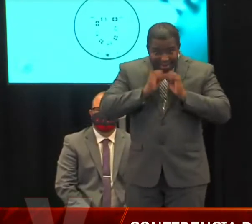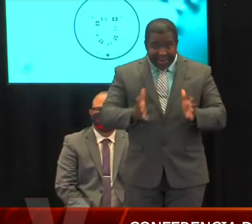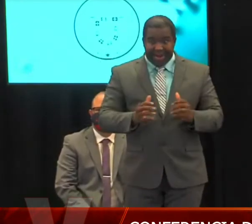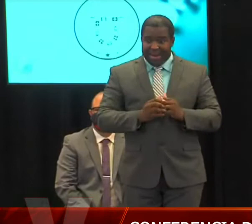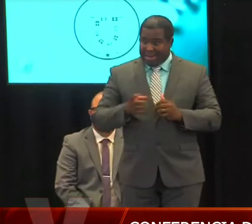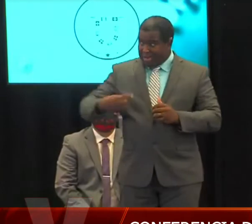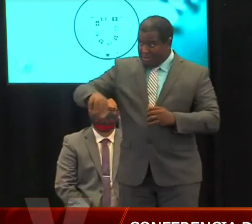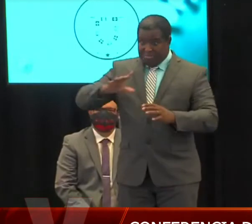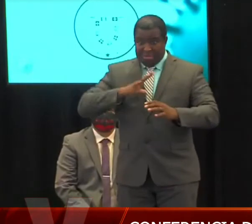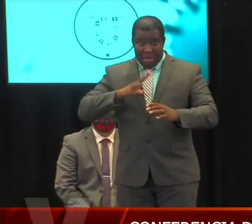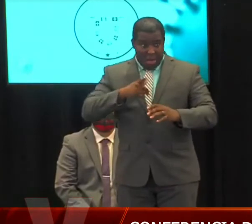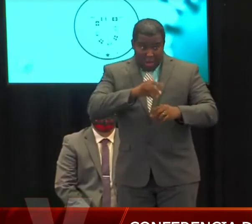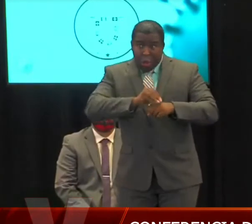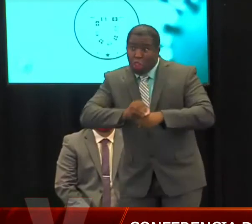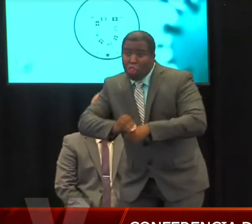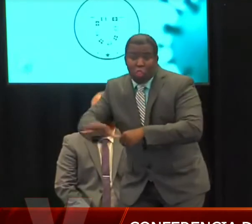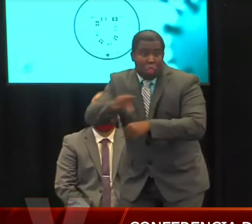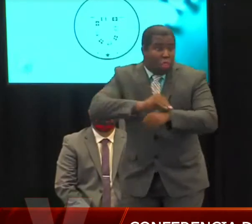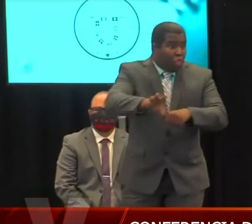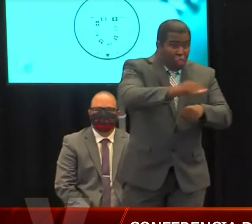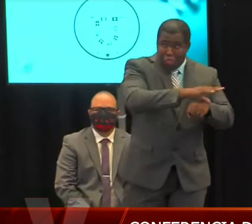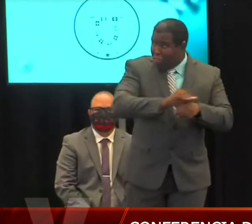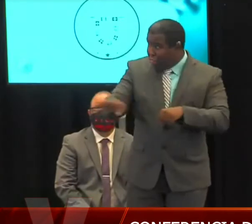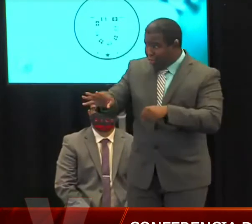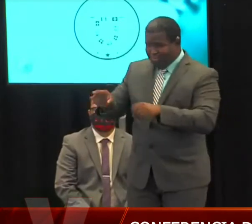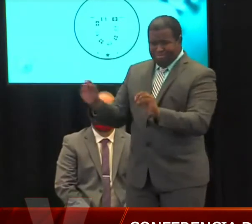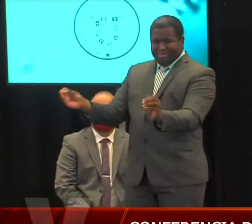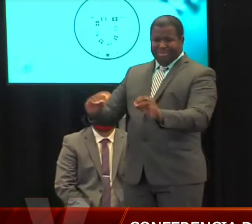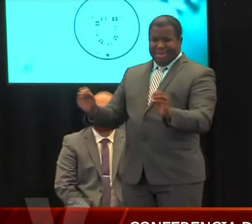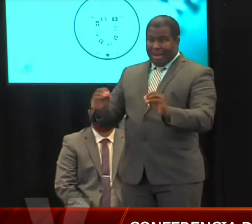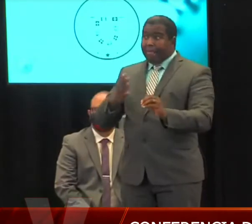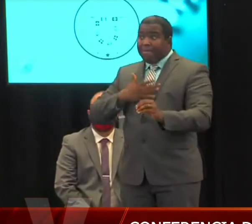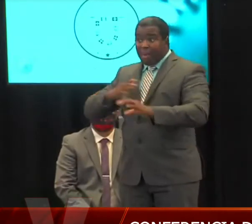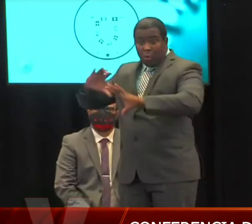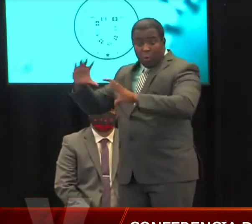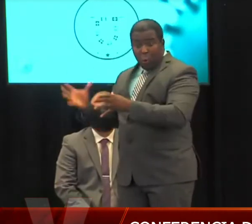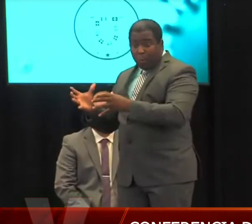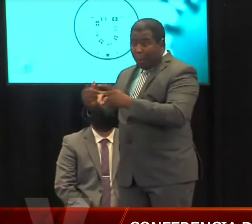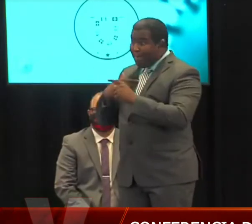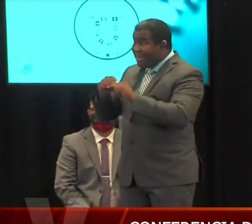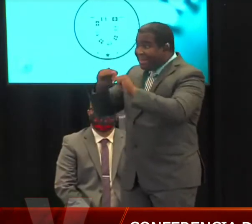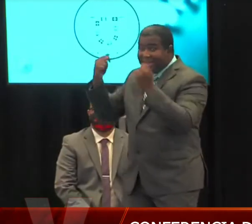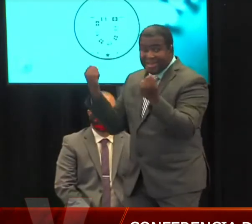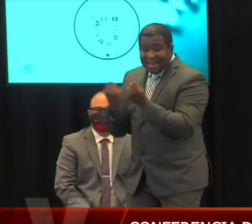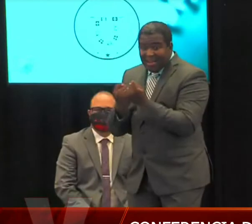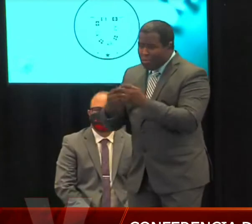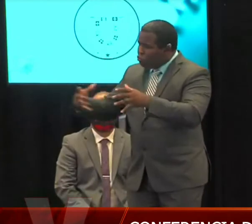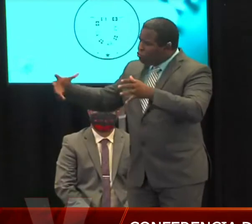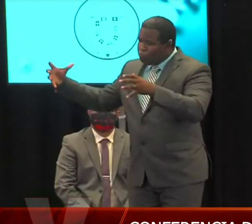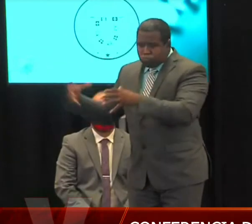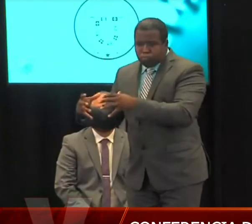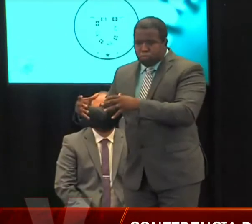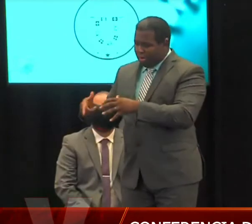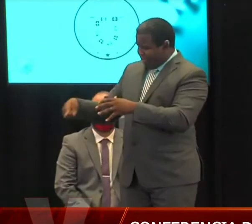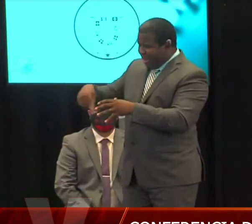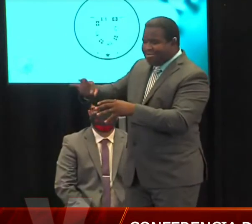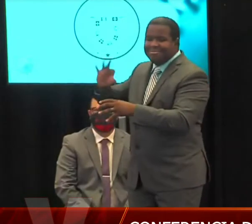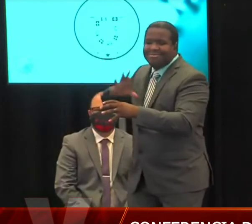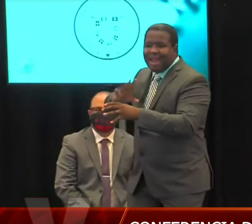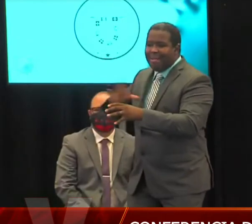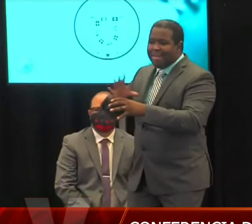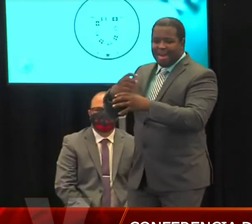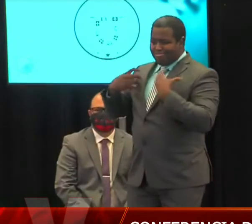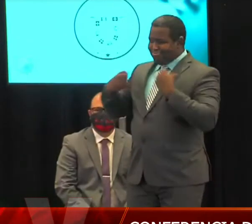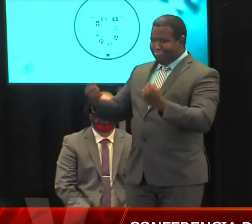de las ocasiones, o había el distanciamiento, o fue para una foto y se ponían nuevamente las mascarillas. Así que es un deber